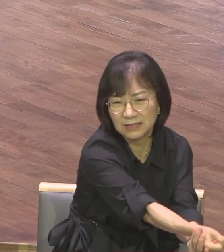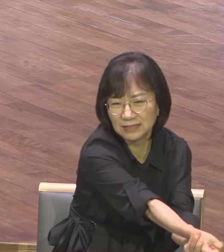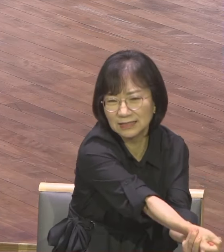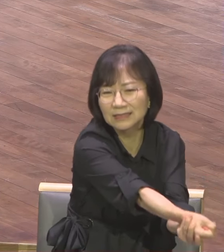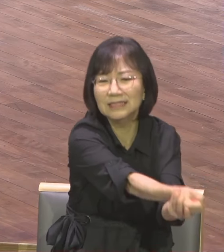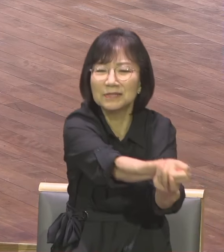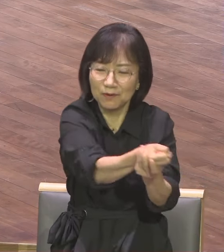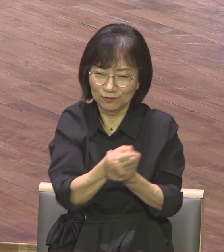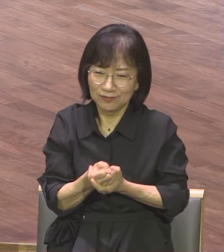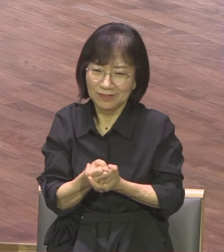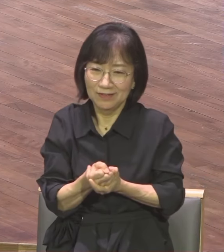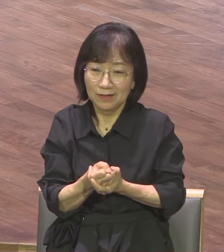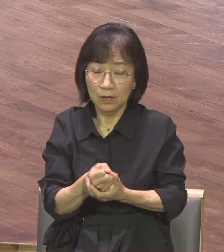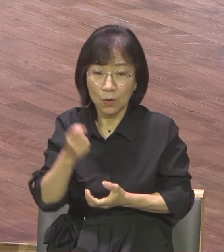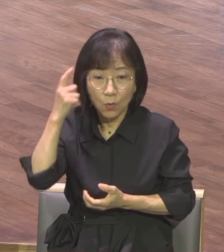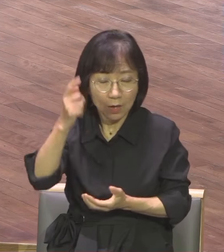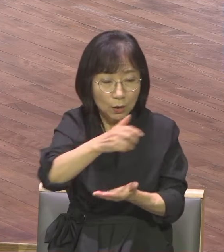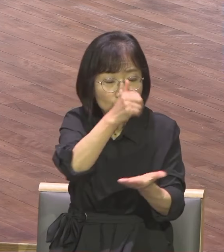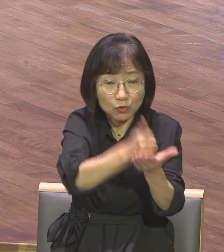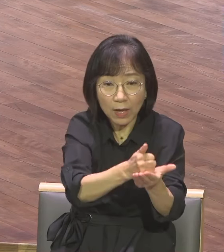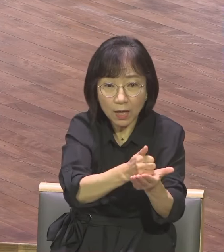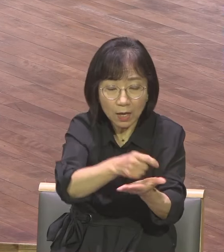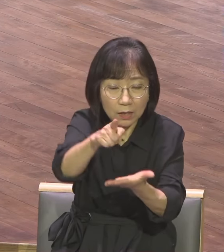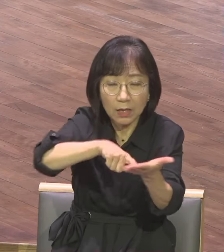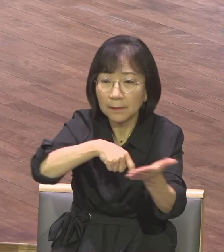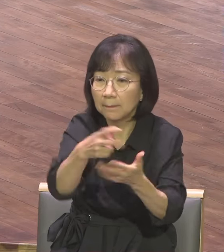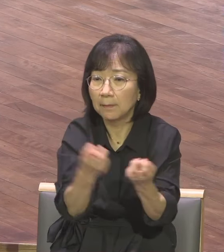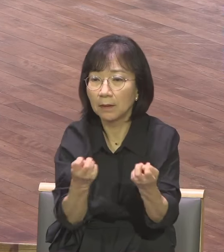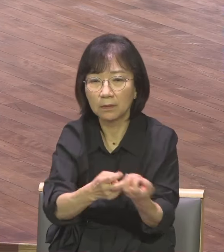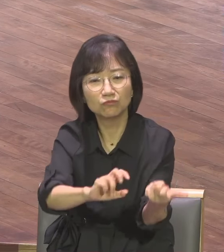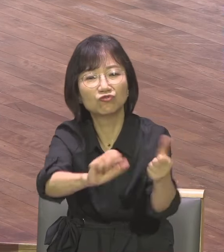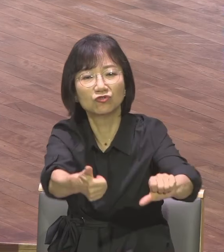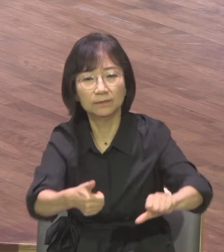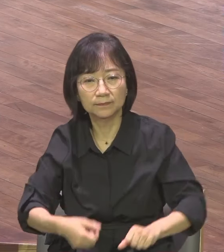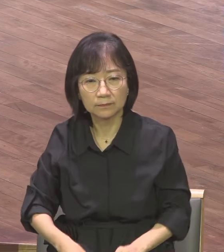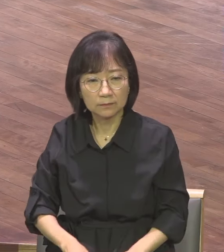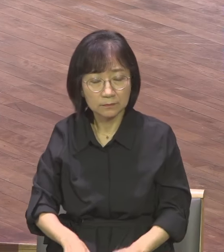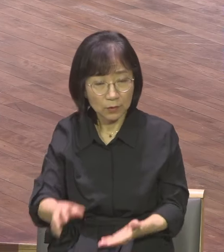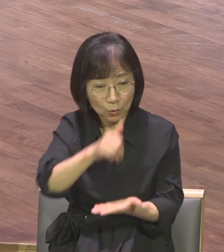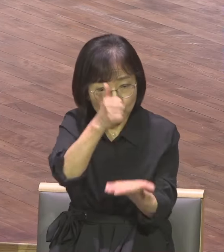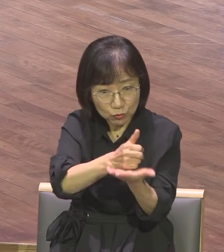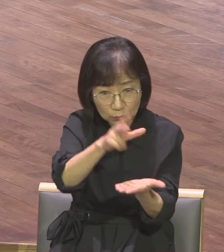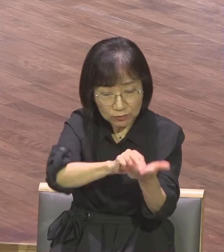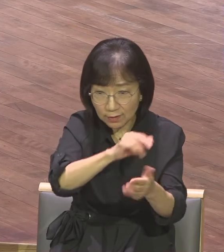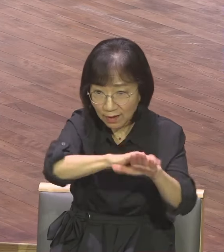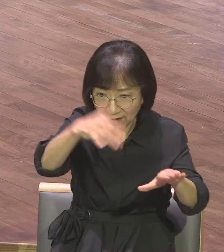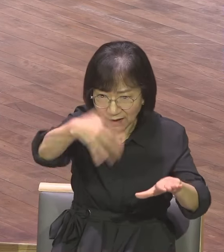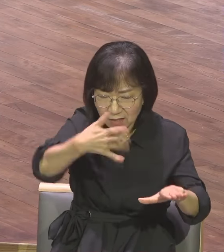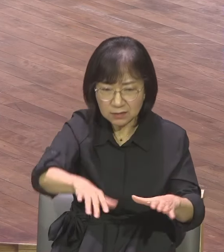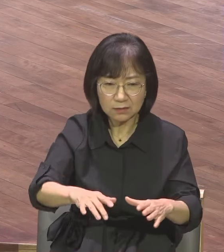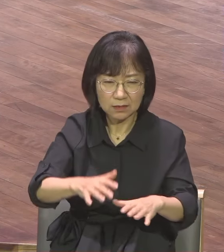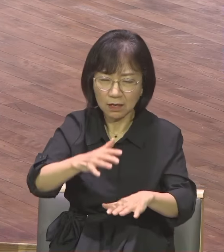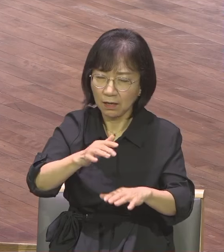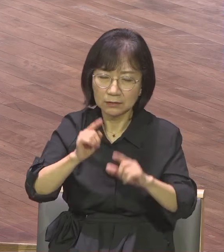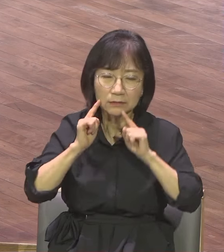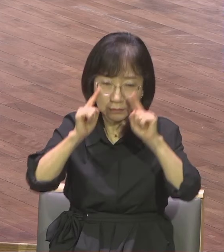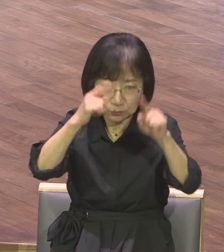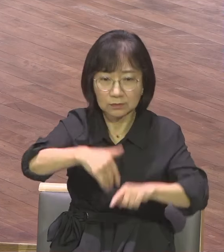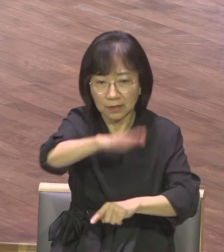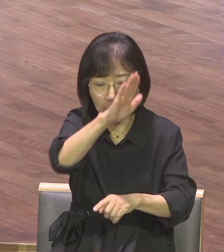죄의 택한 사망입니다 죄의 문제를 애교받지 못하면 치욕입니다 우리를 창세전에